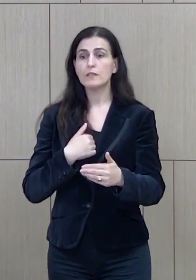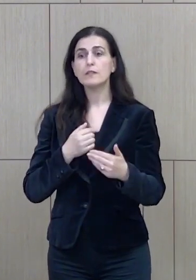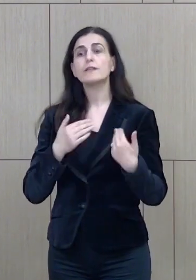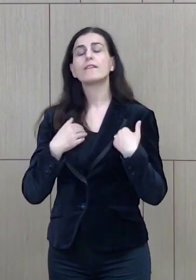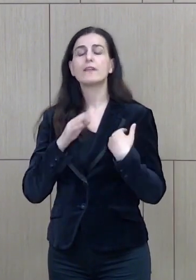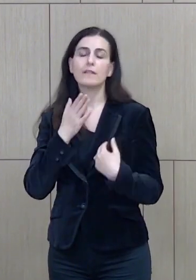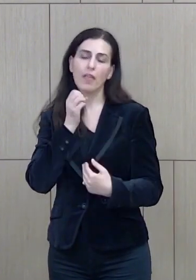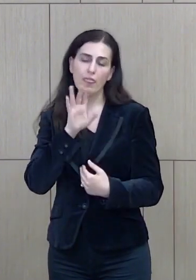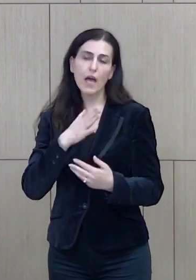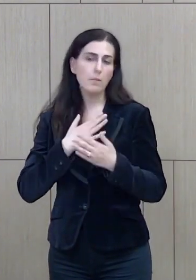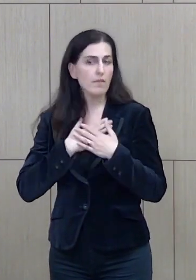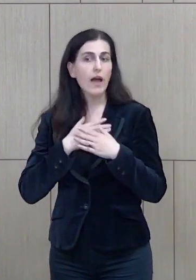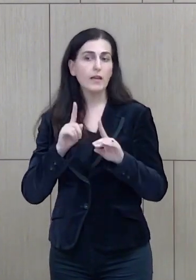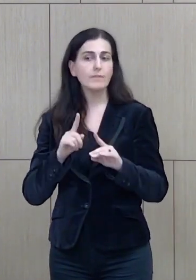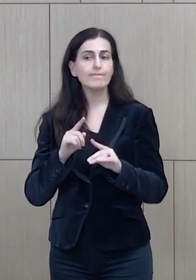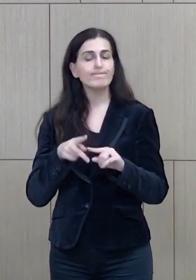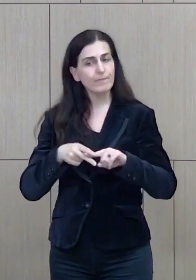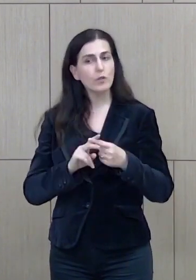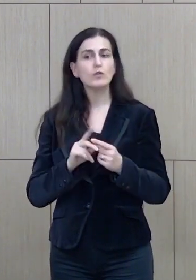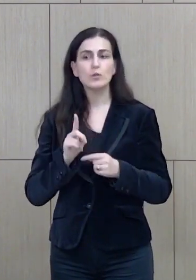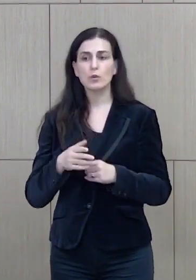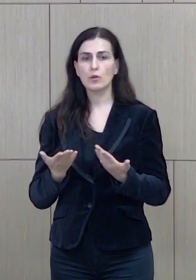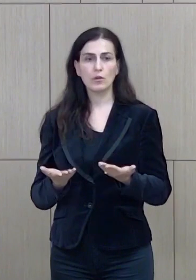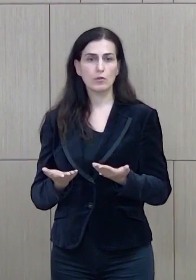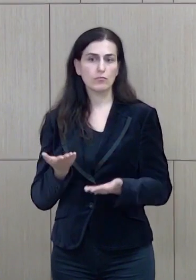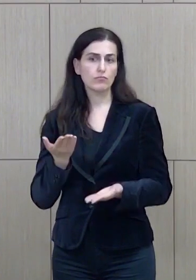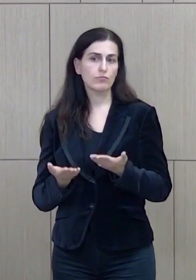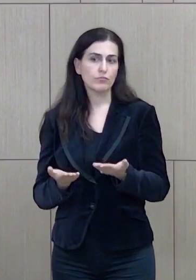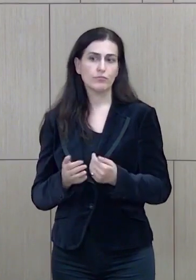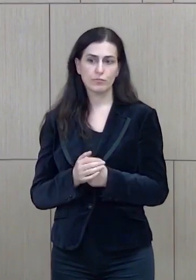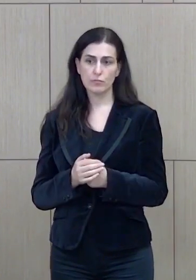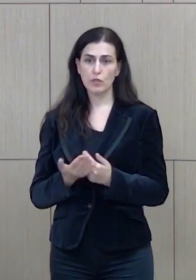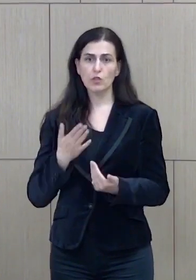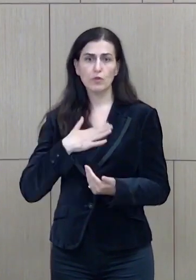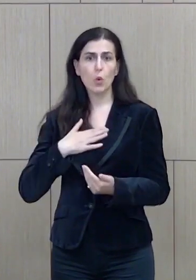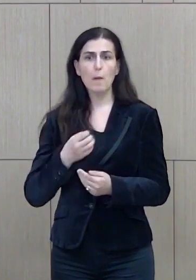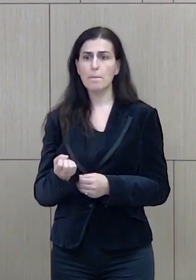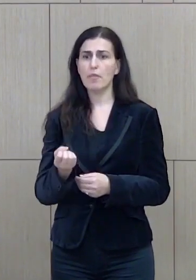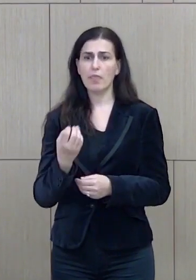kërkuar. Tashin nuk e di se qarë ndikush tjetër kërkon në shumë se kaqë